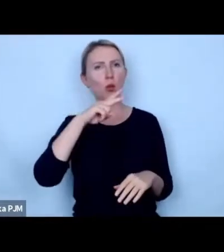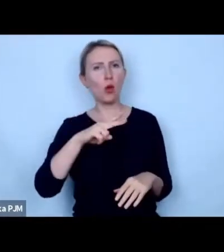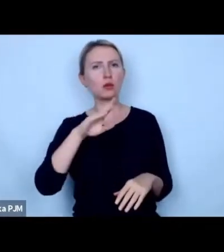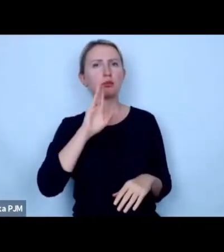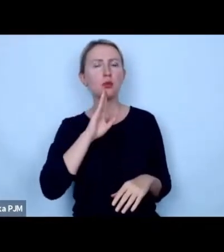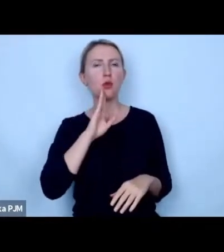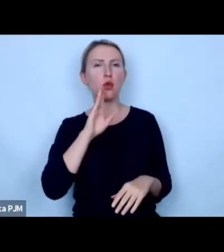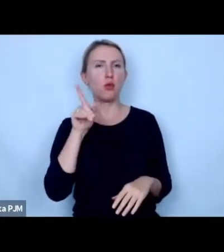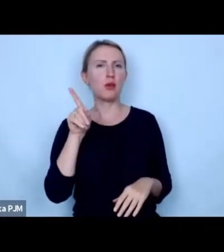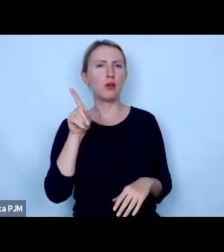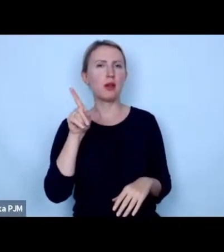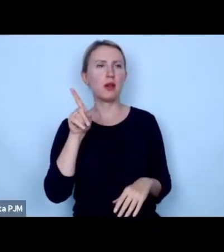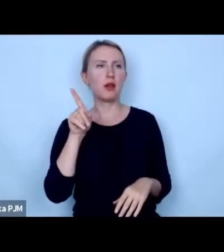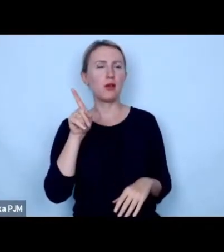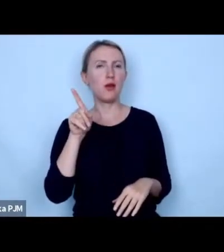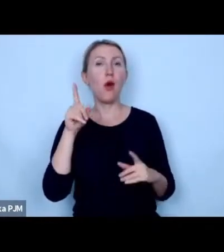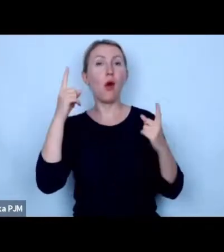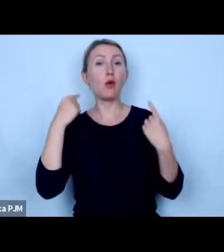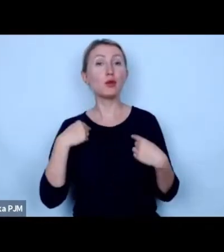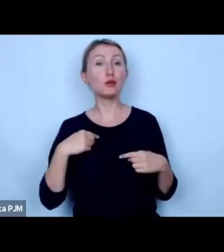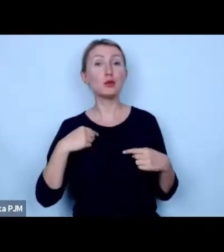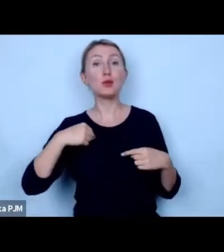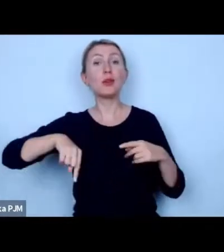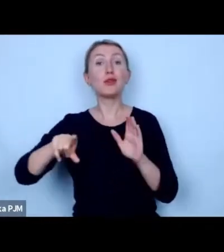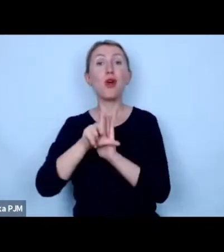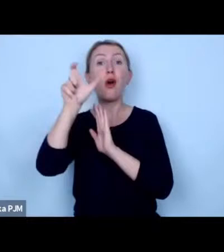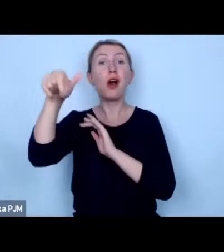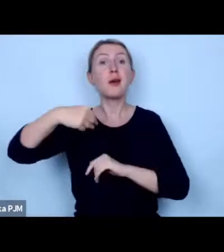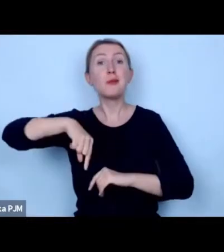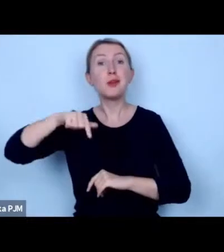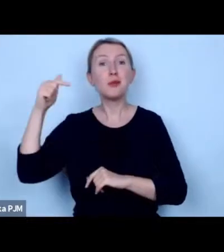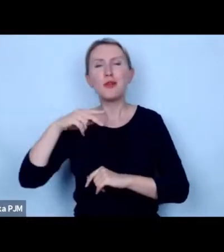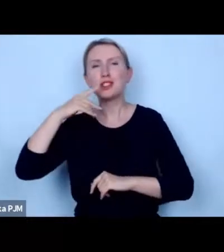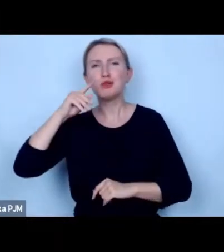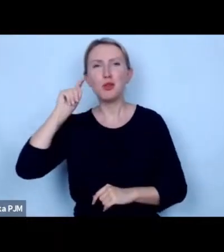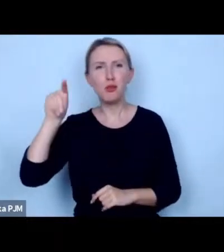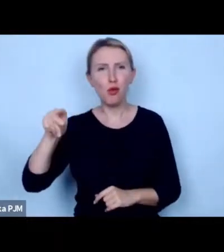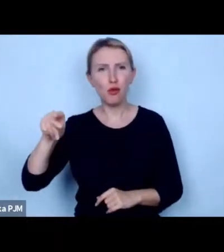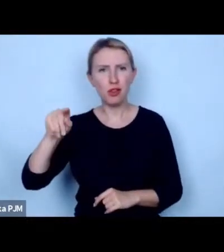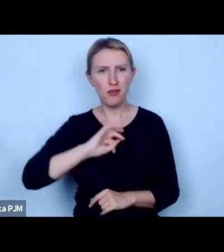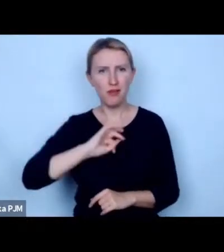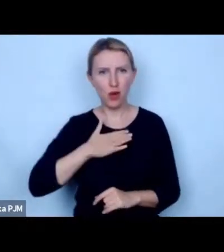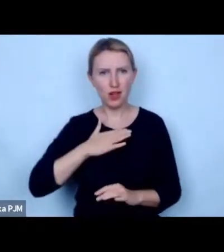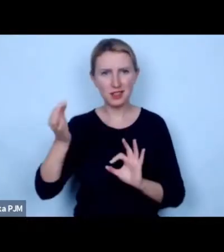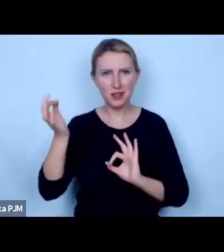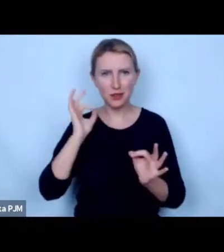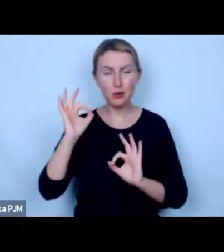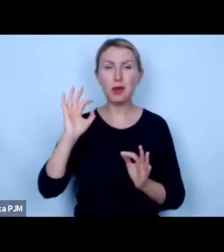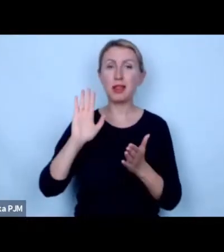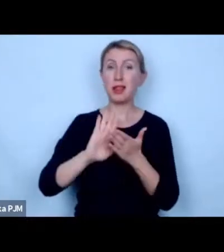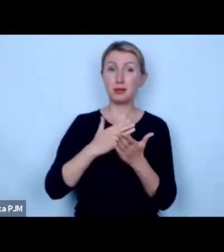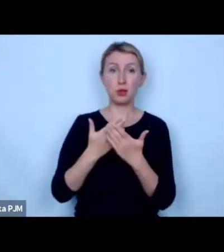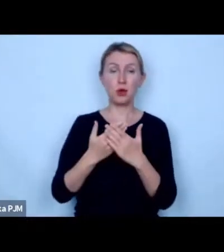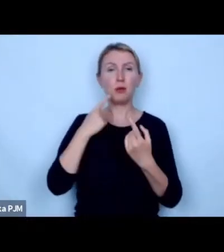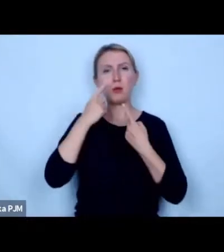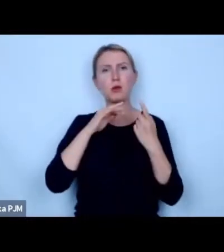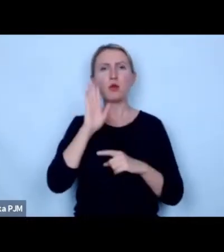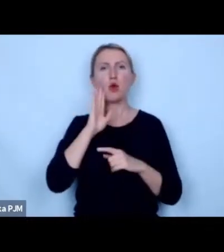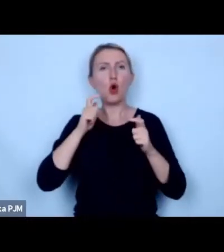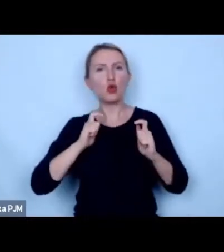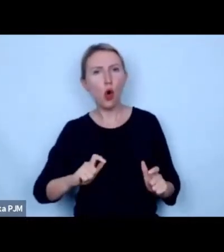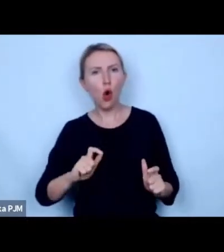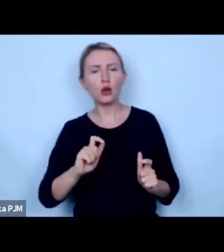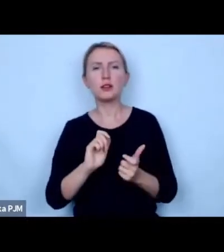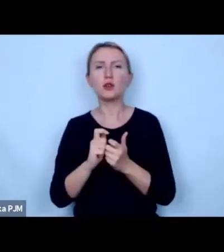adresatów do których my powinniśmy kierować swoje komunikaty czyli na przykład właśnie do rolników